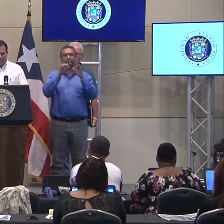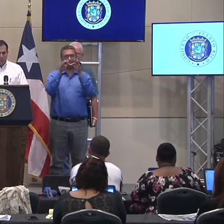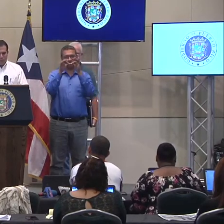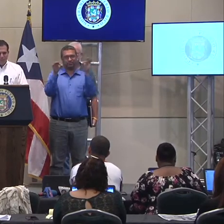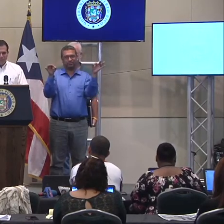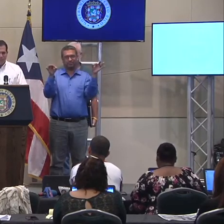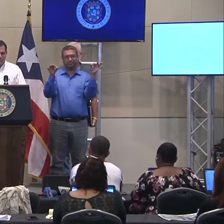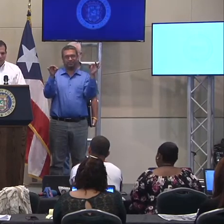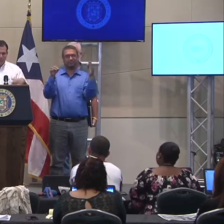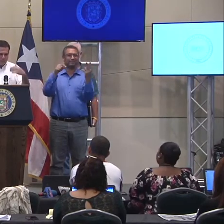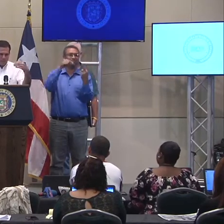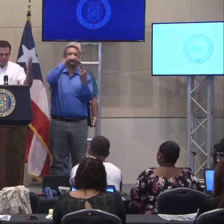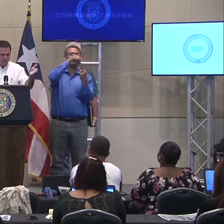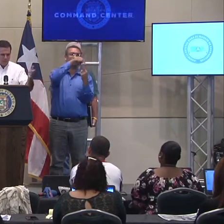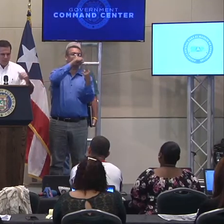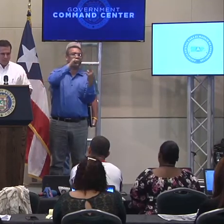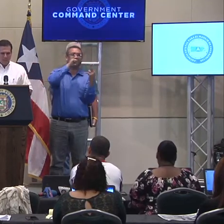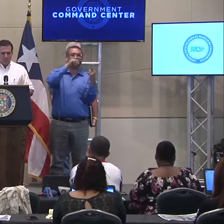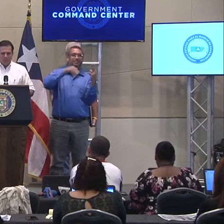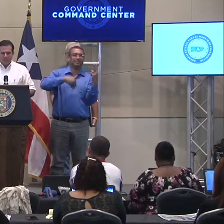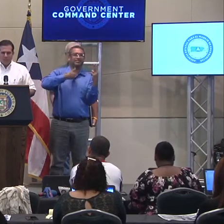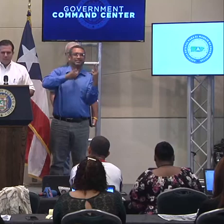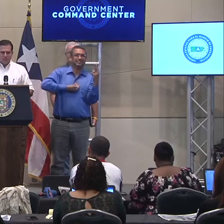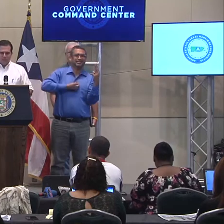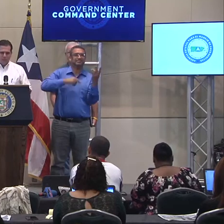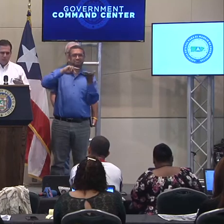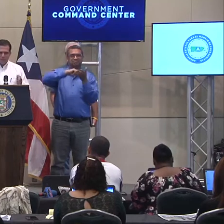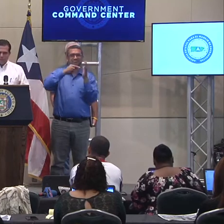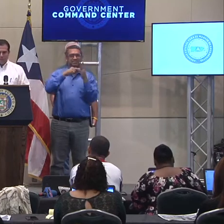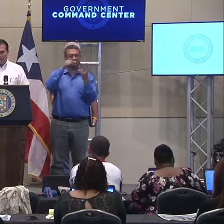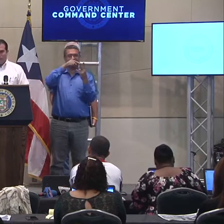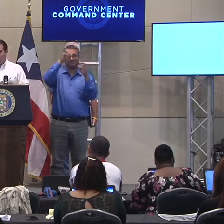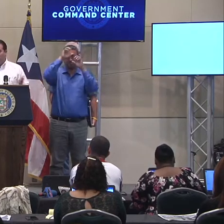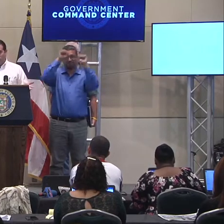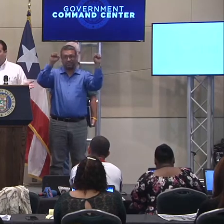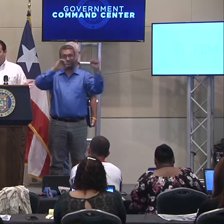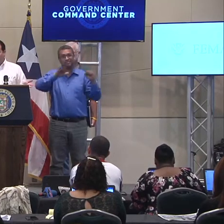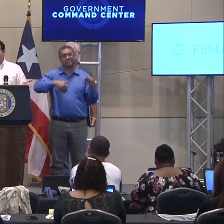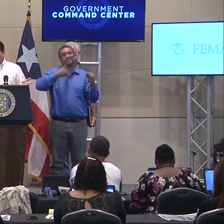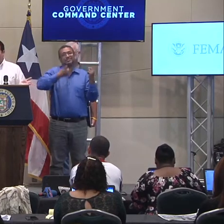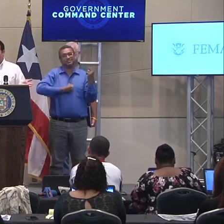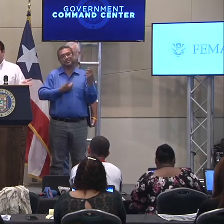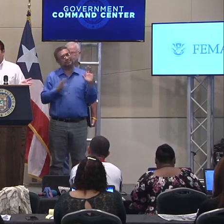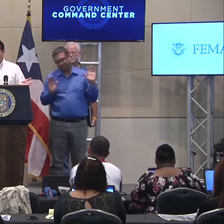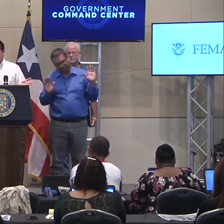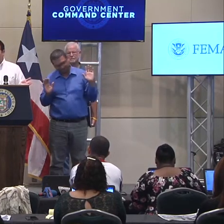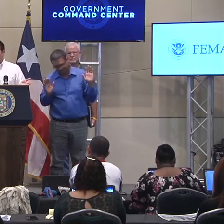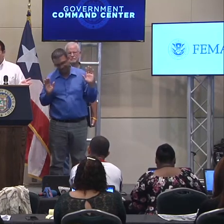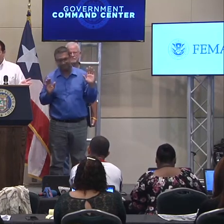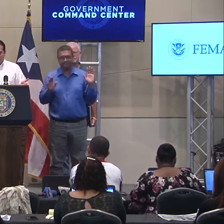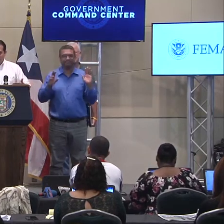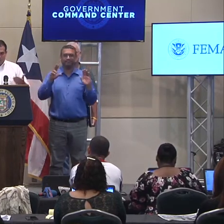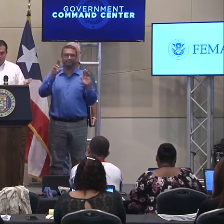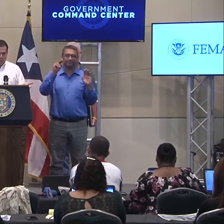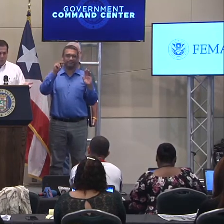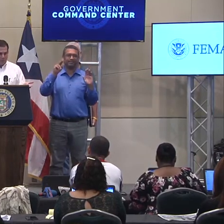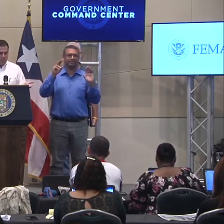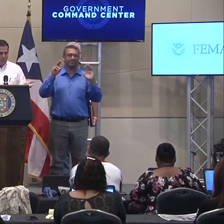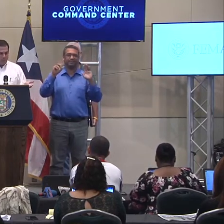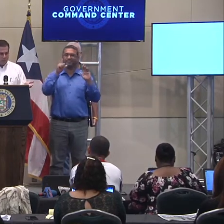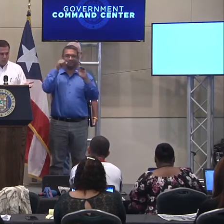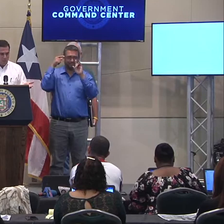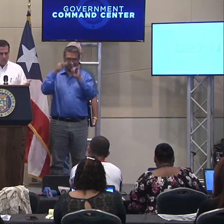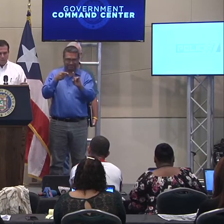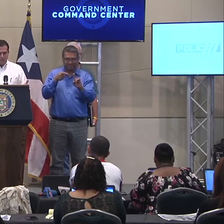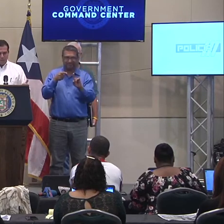eh, porque él no haya decepcionado, quiere decir que, que el presidente haya decepcionado, eh, por favor, lo invito a que nadie haga esa coyuntura porque no